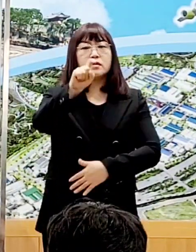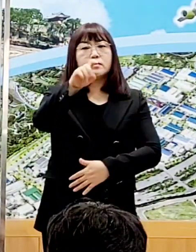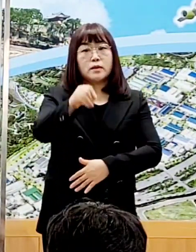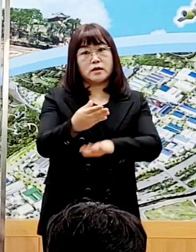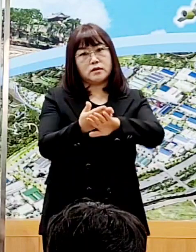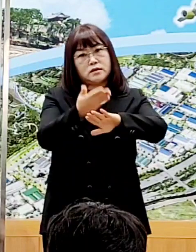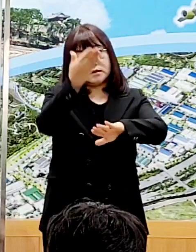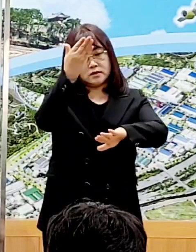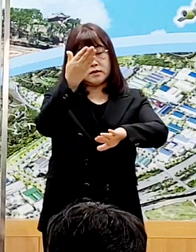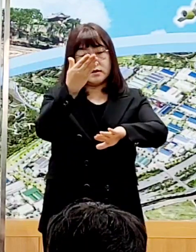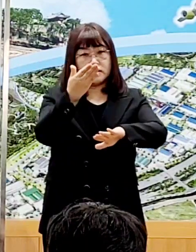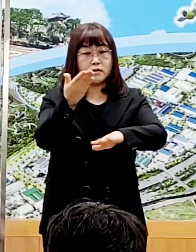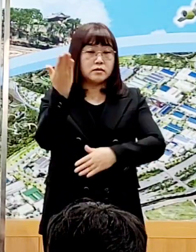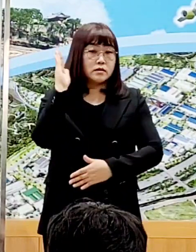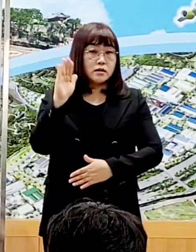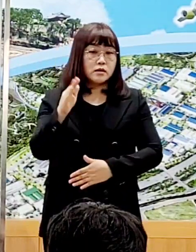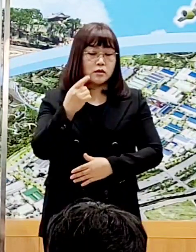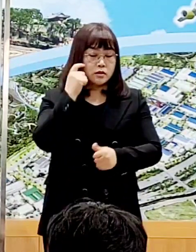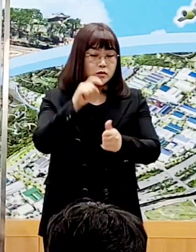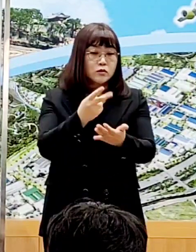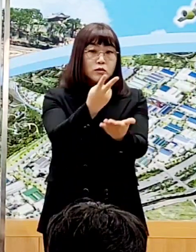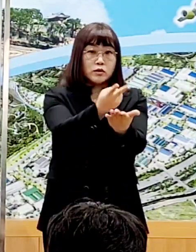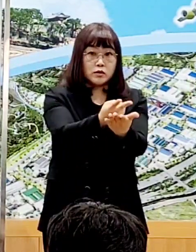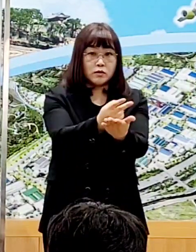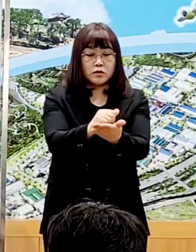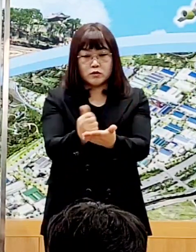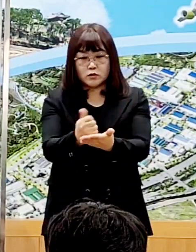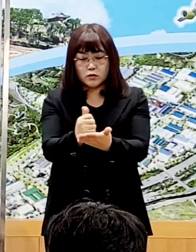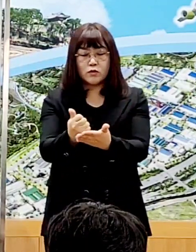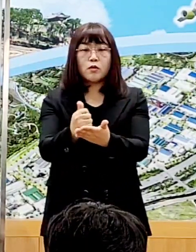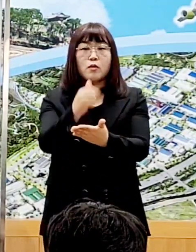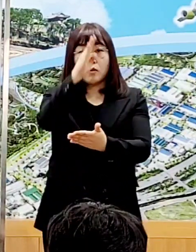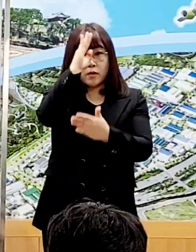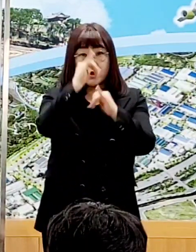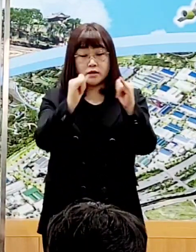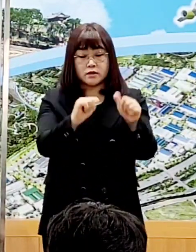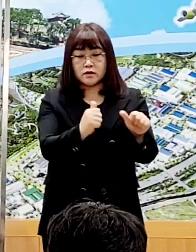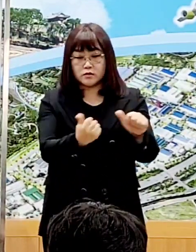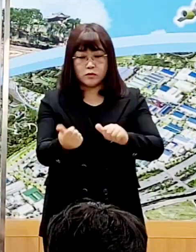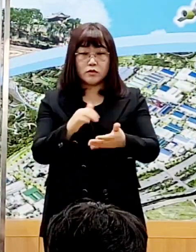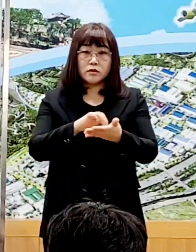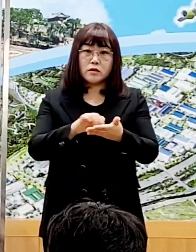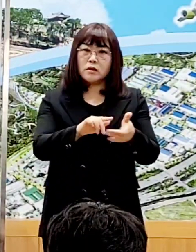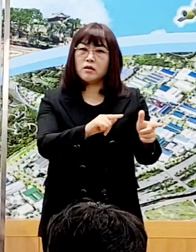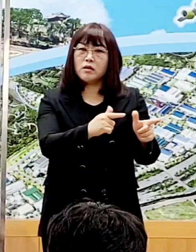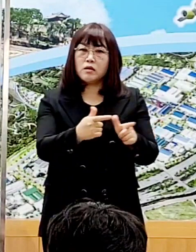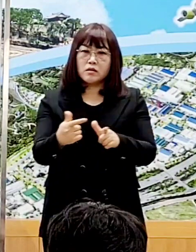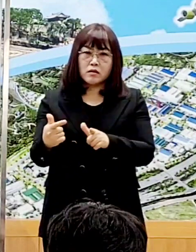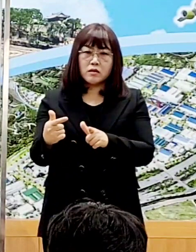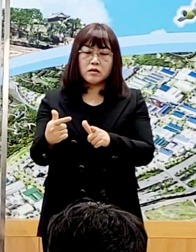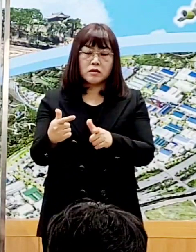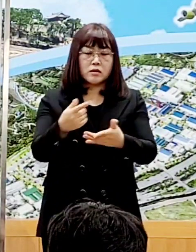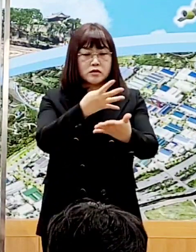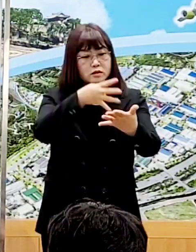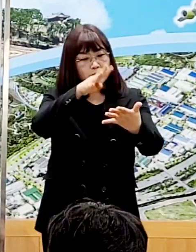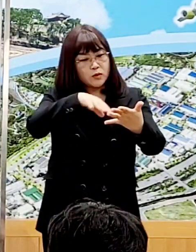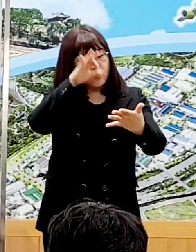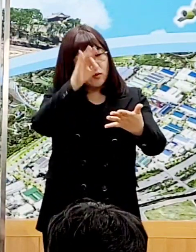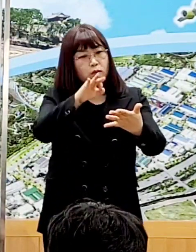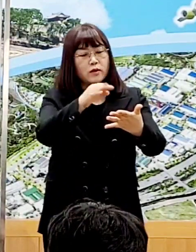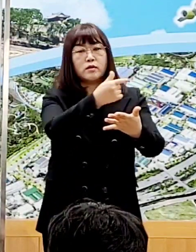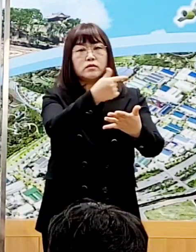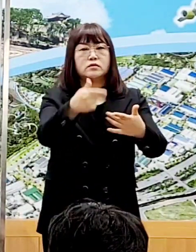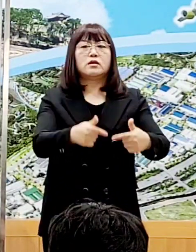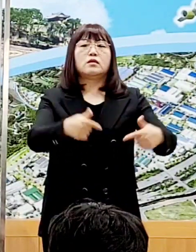발생하며 최근 신규 입원, 위중증 환자 및 사망자 수 등 여러 방역 지표가 크게